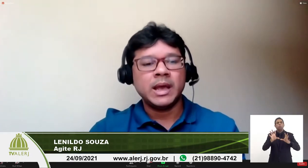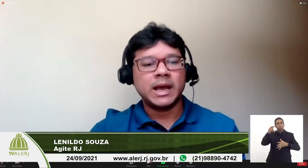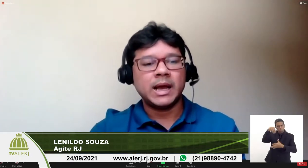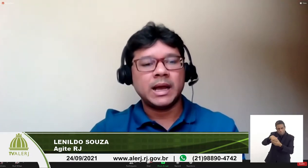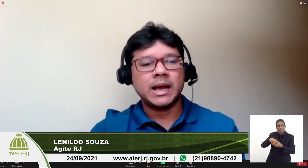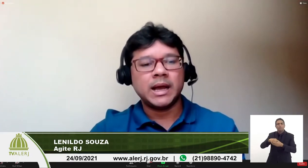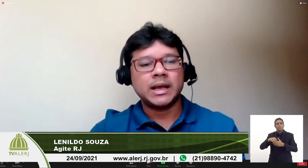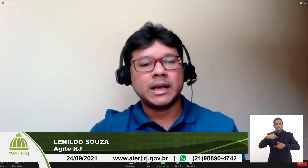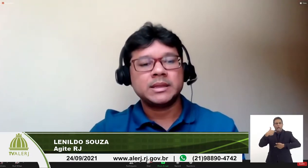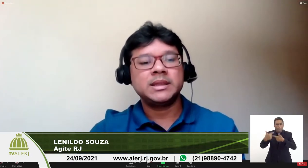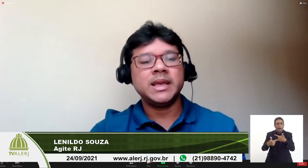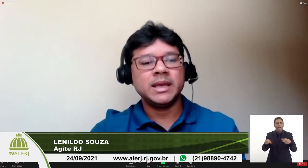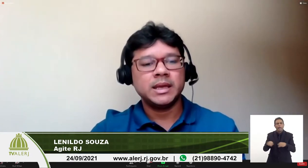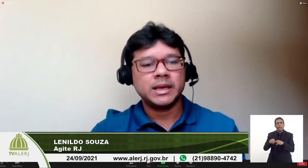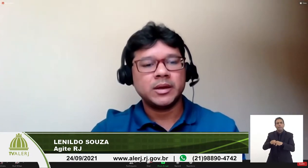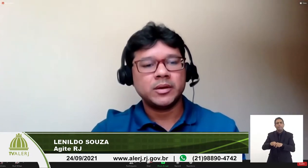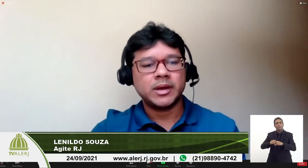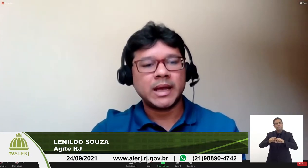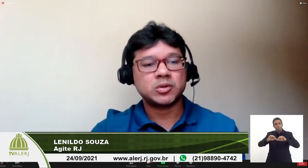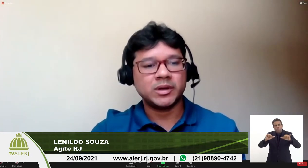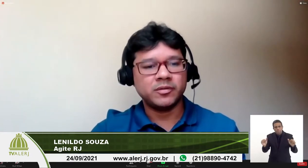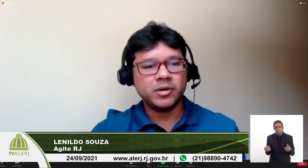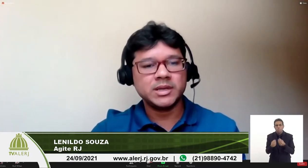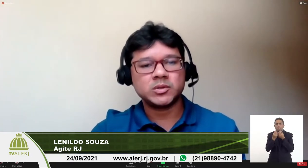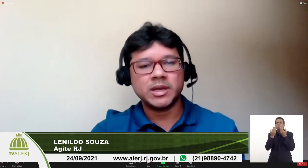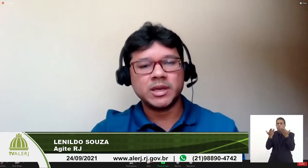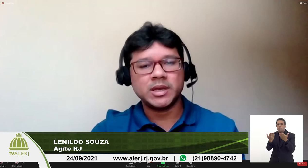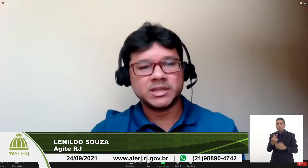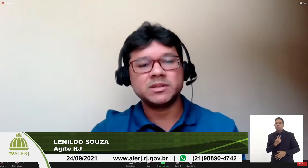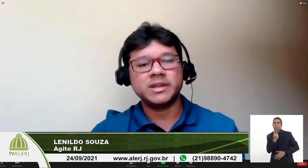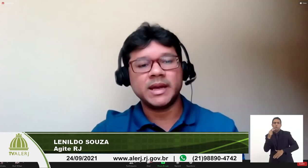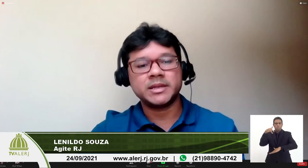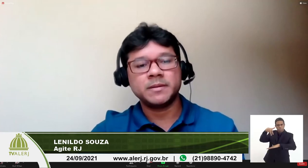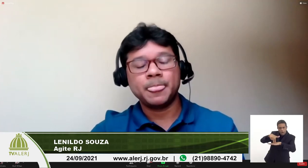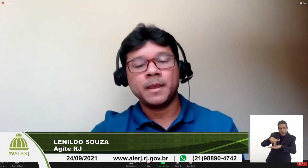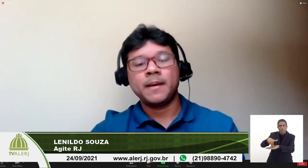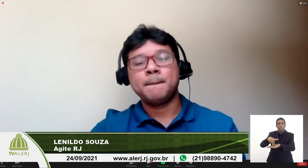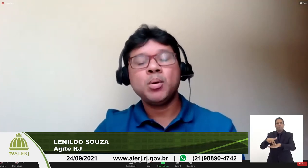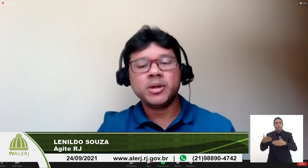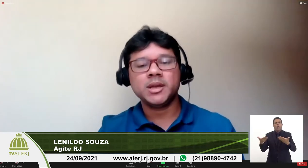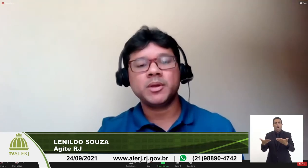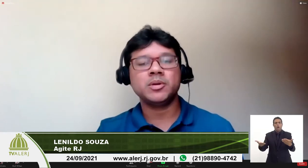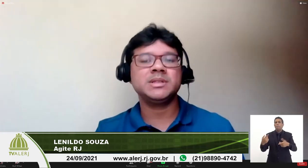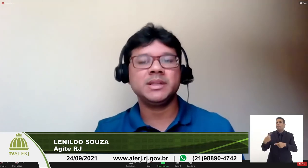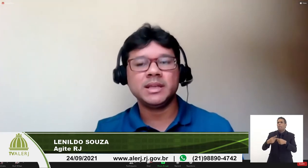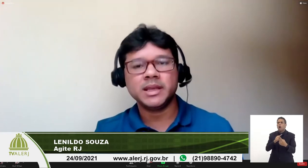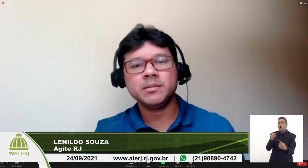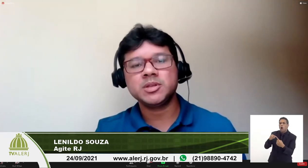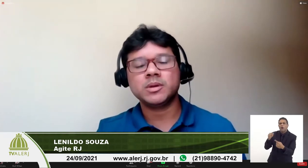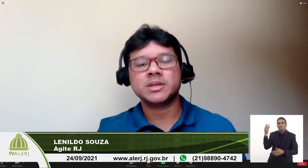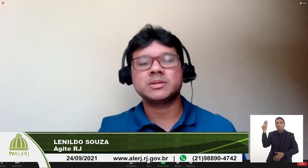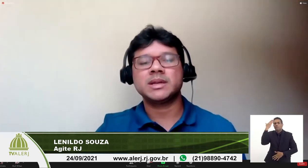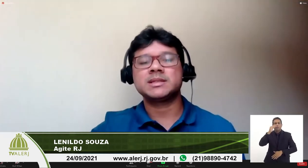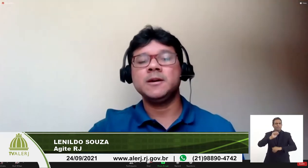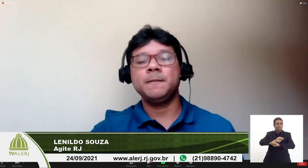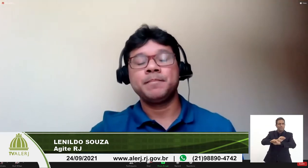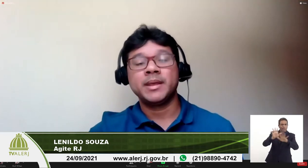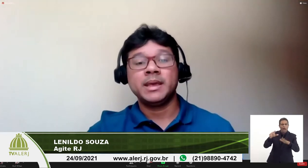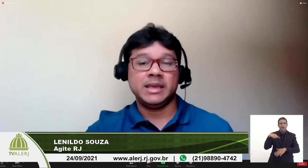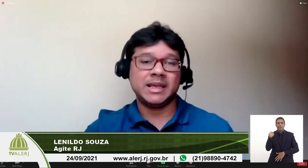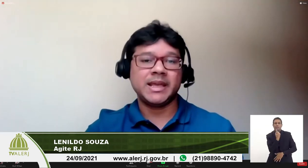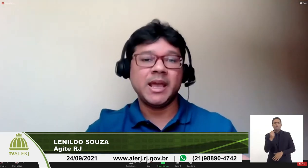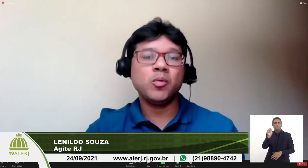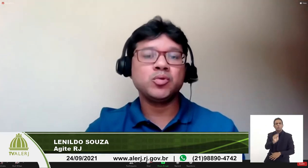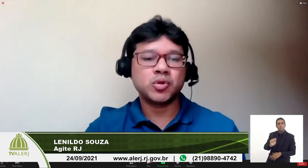venham a ter a sua voz a sua representatividade por quê? porque nós entendemos enquanto associação